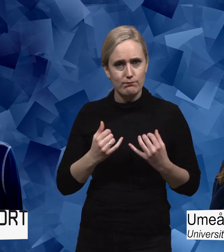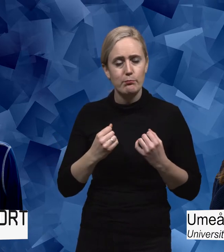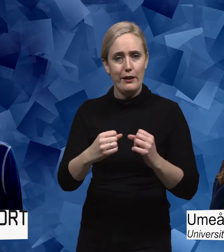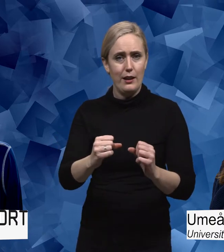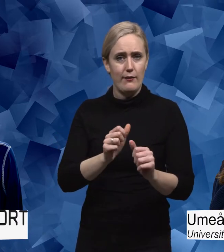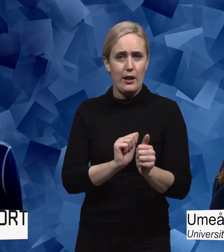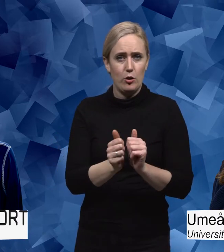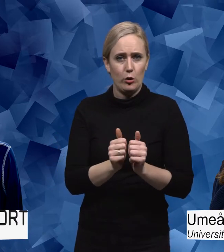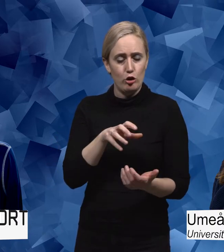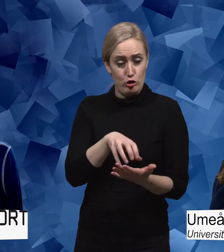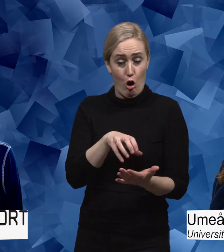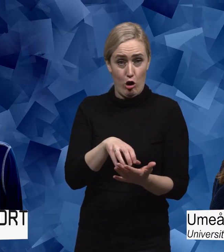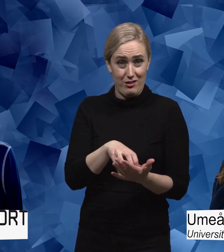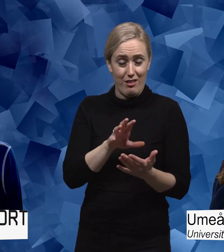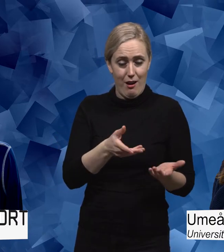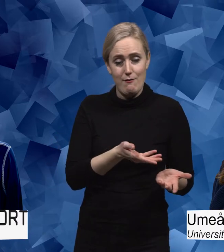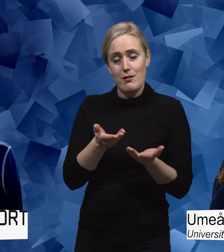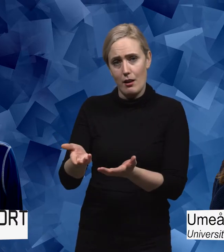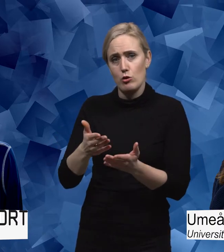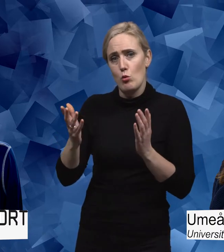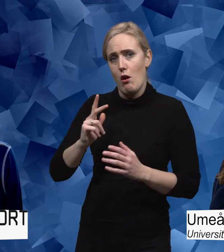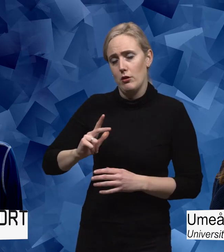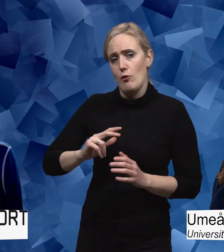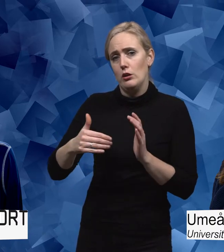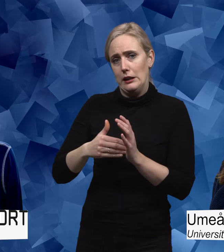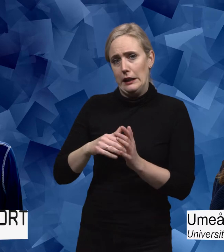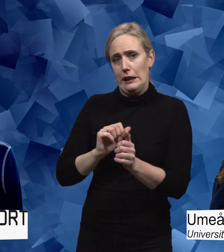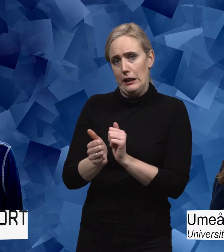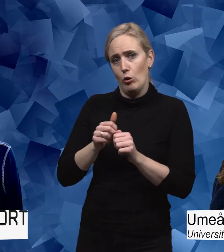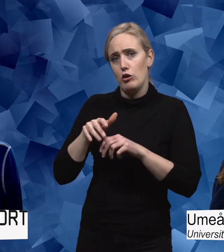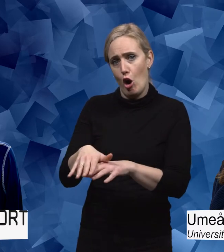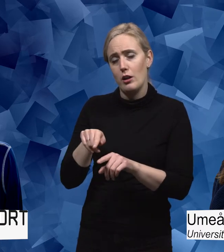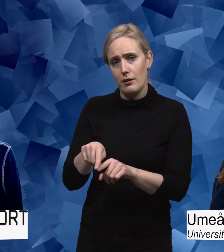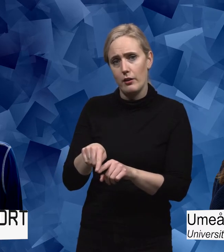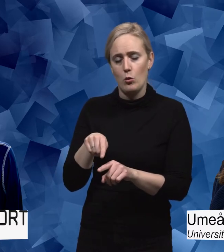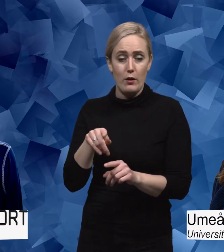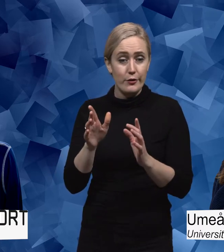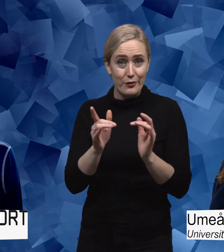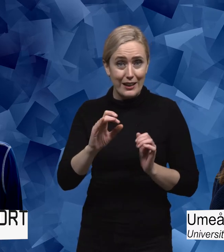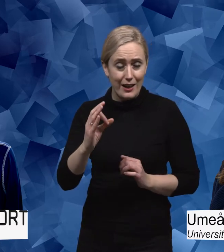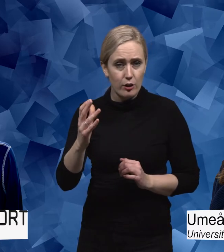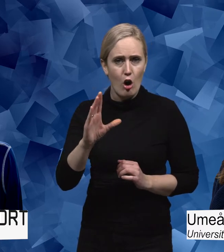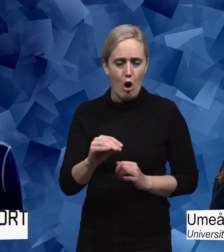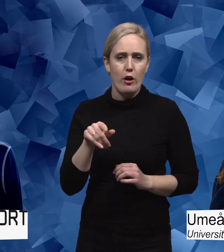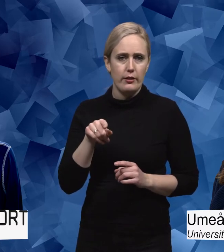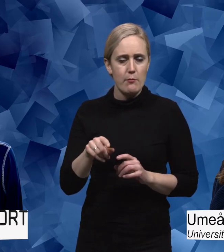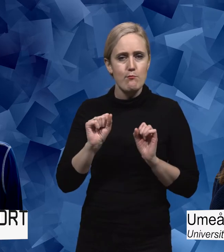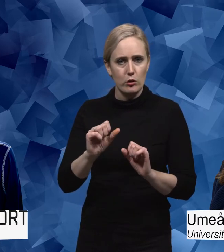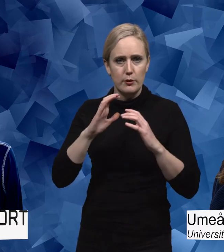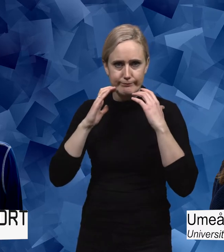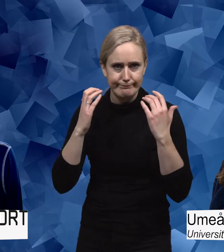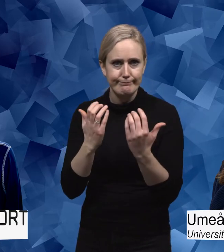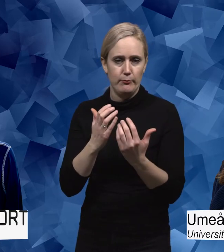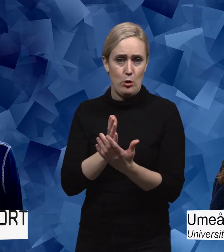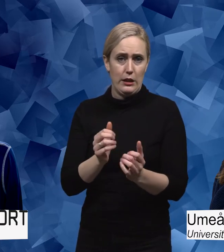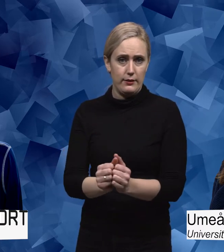idrott. Alltså staten har också gett idrottsrörelsen ett stort ansvar. Och den friheten ska ju självklart idrottsrörelsen beakta